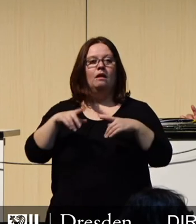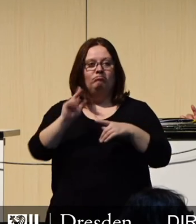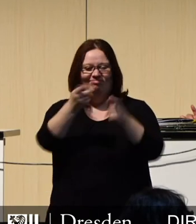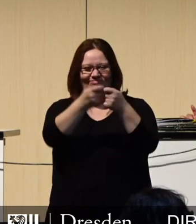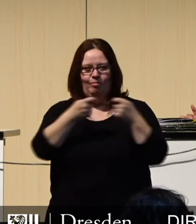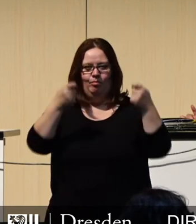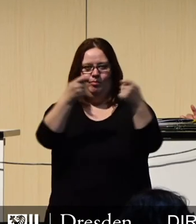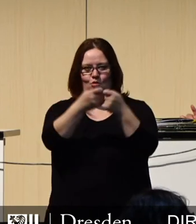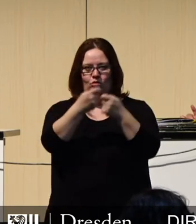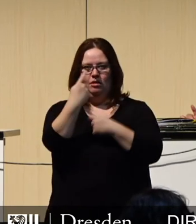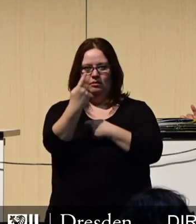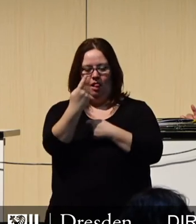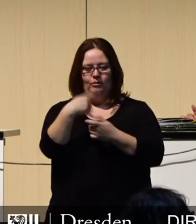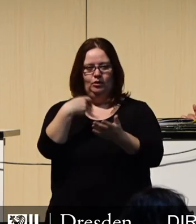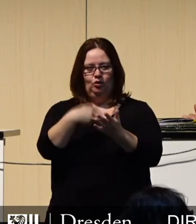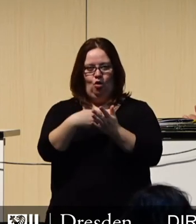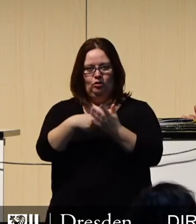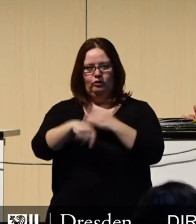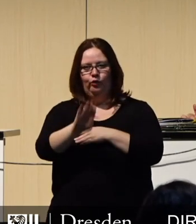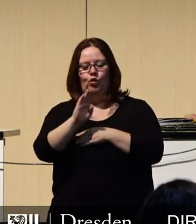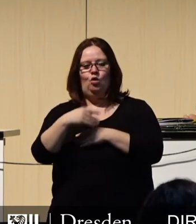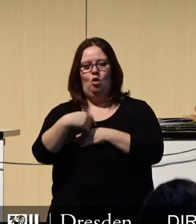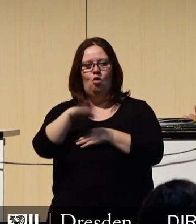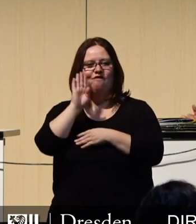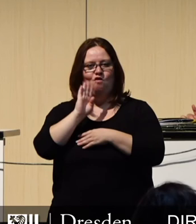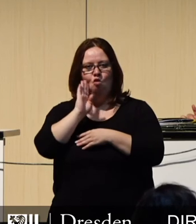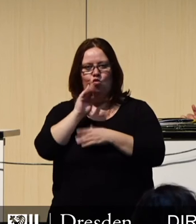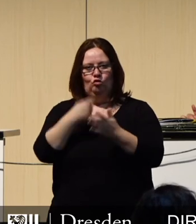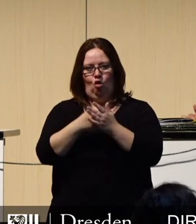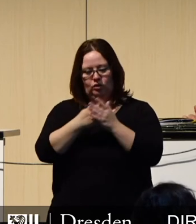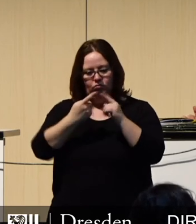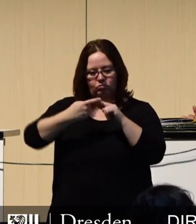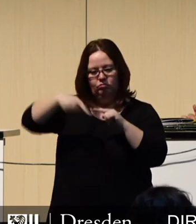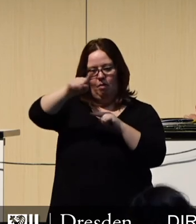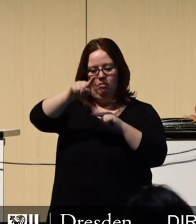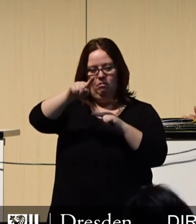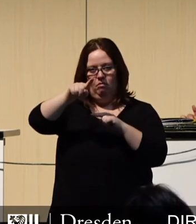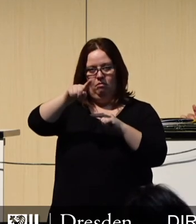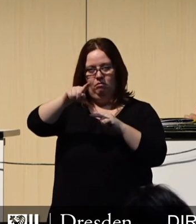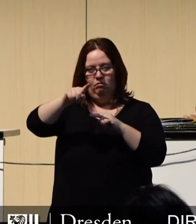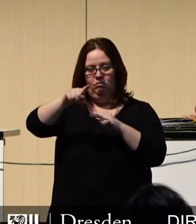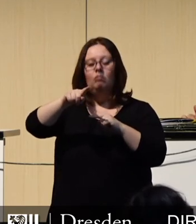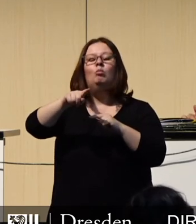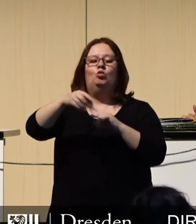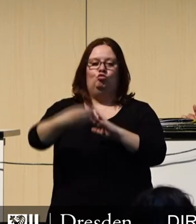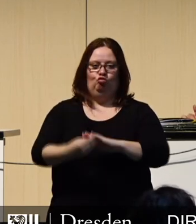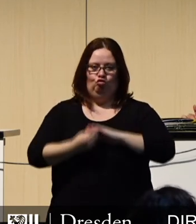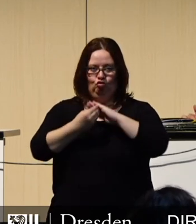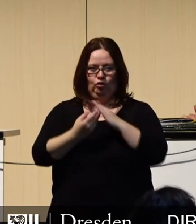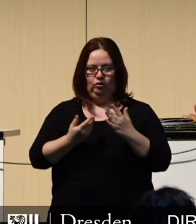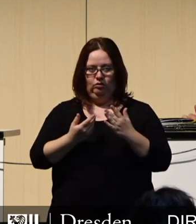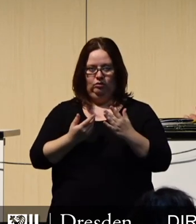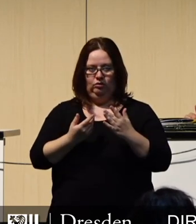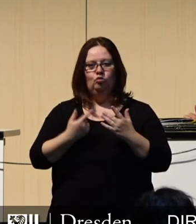seinen Anteil an den Kosten der Unterkunft noch einmal aufgestockt hat, hilft uns, vor allem in den kommenden Jahren